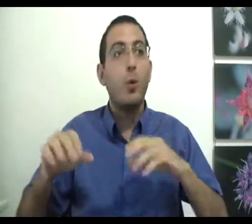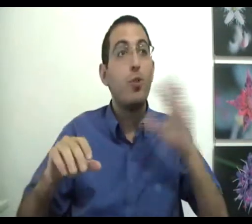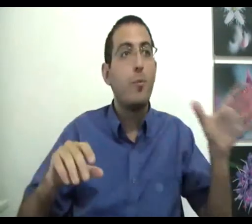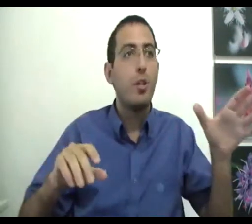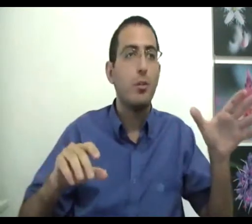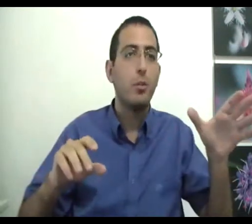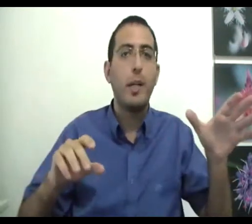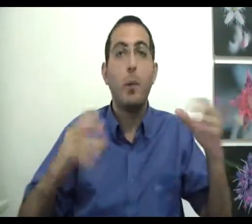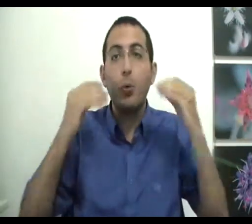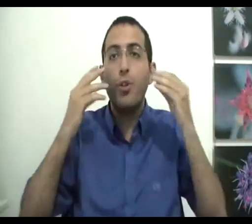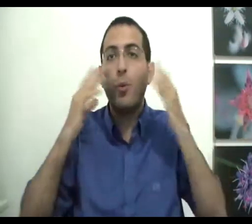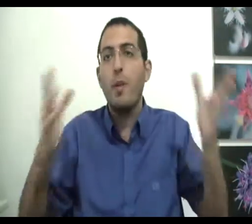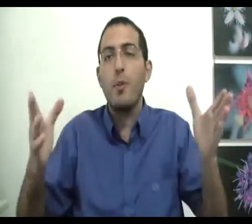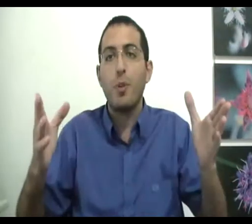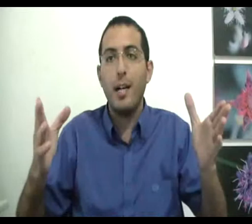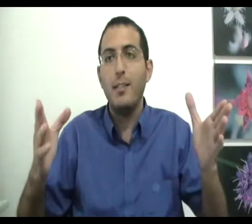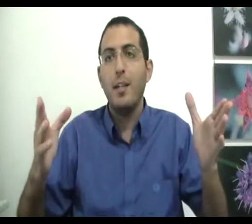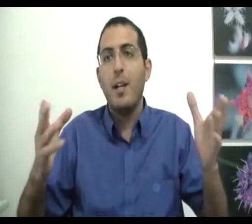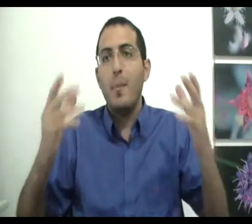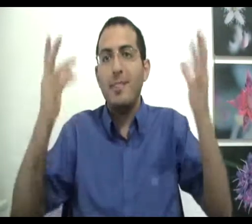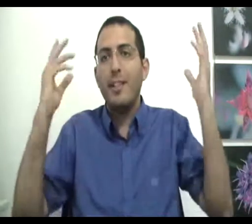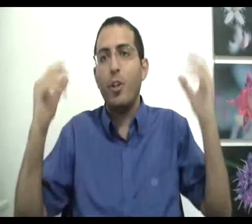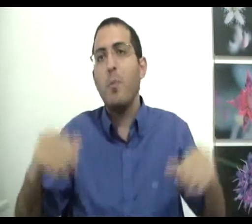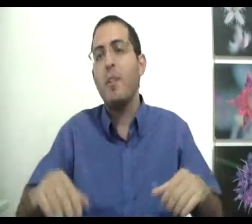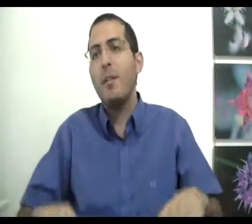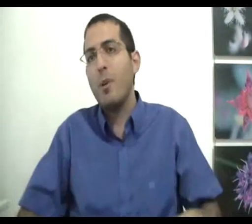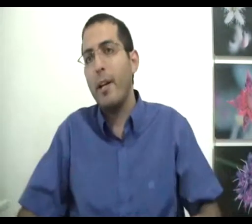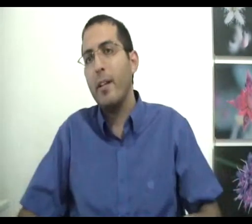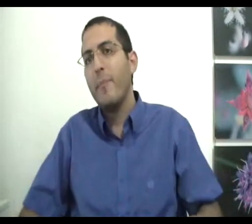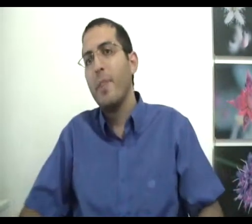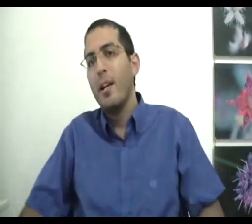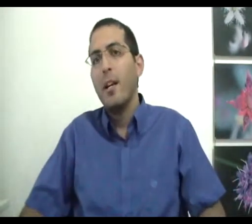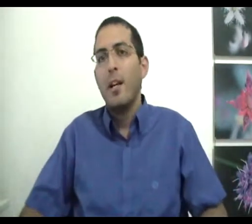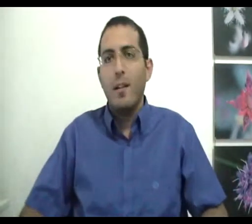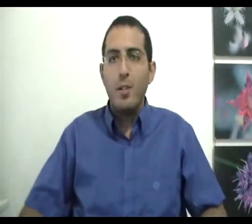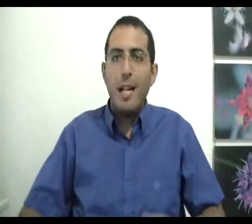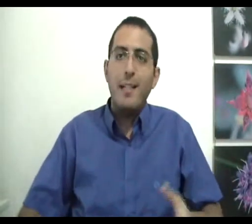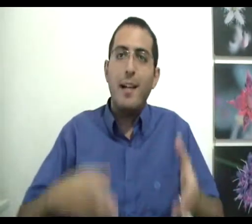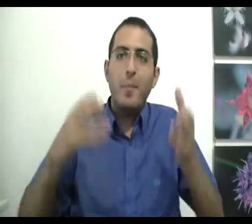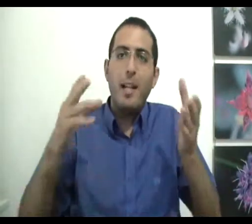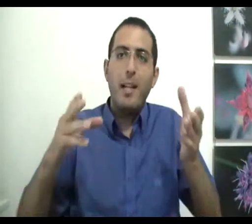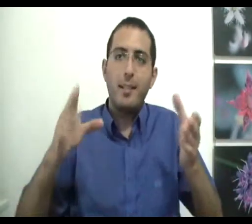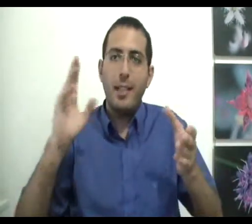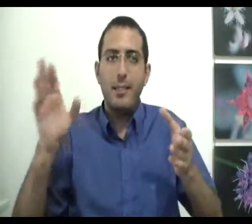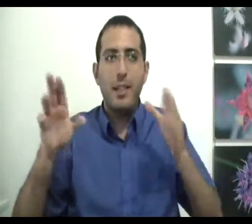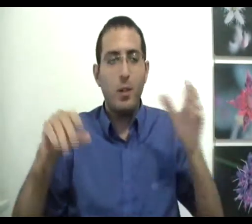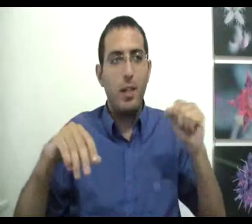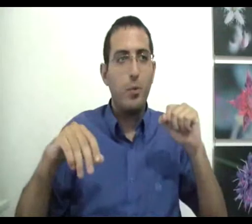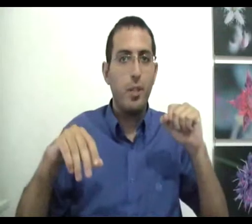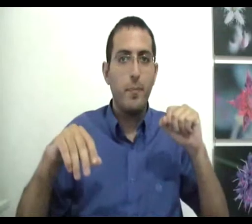החושים שלו. זאת אומרת בחוש שלו הוא רואה משהו אחד ובשכל שלו הוא מבין משהו אחר. השאלה היא זה אחרי מי ללכת, אחרי השכל או אחרי החושים.